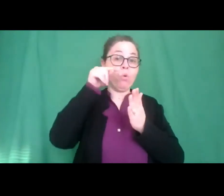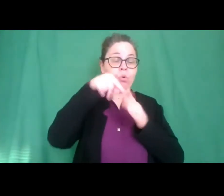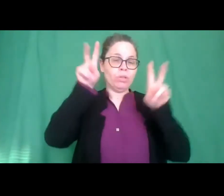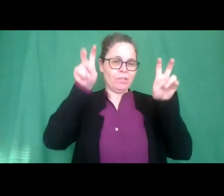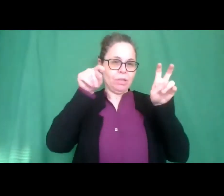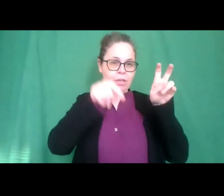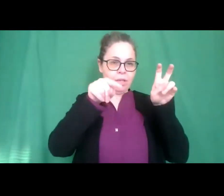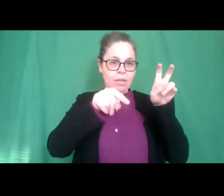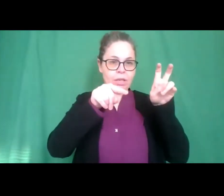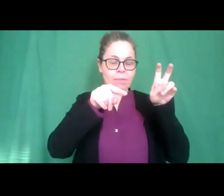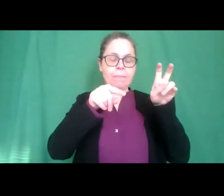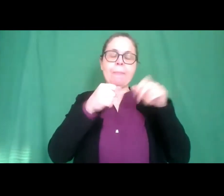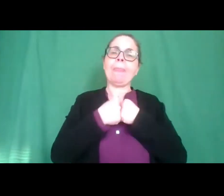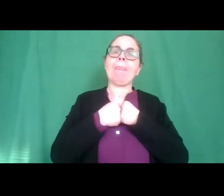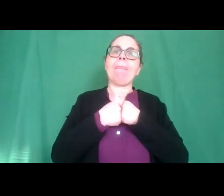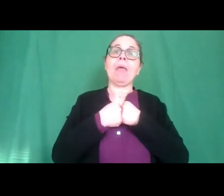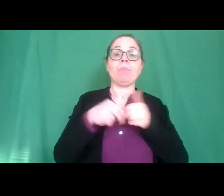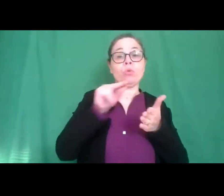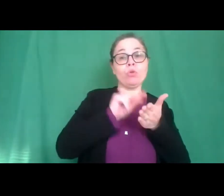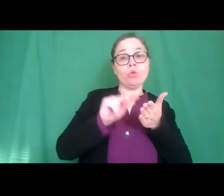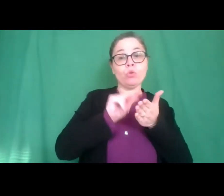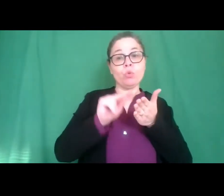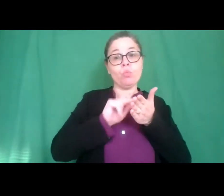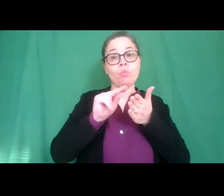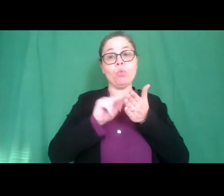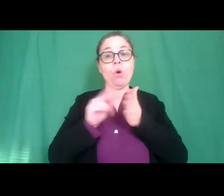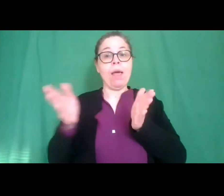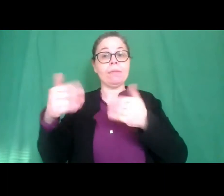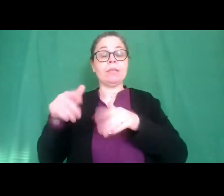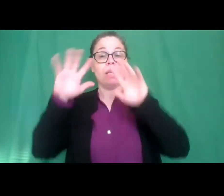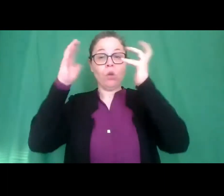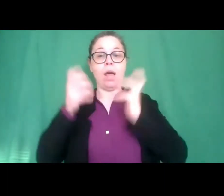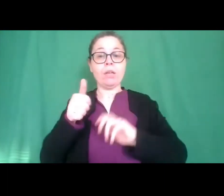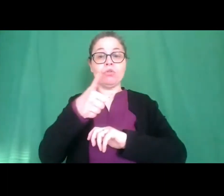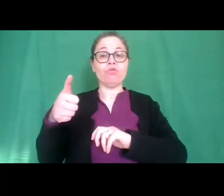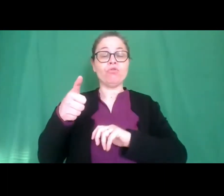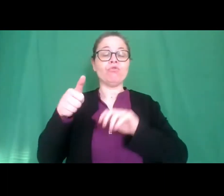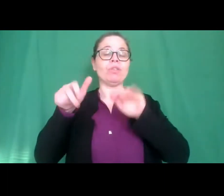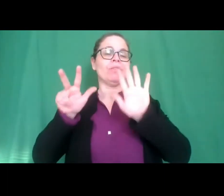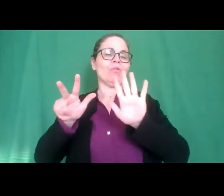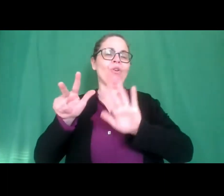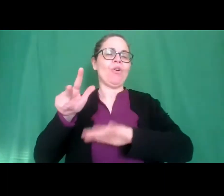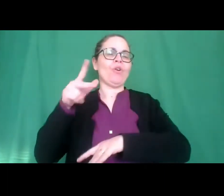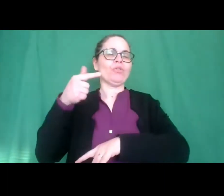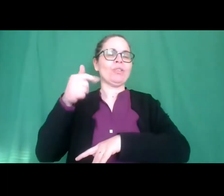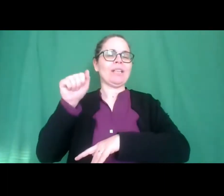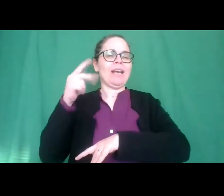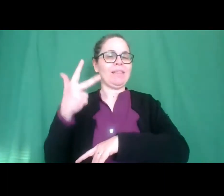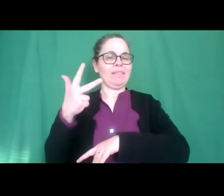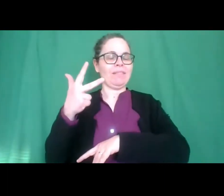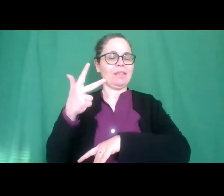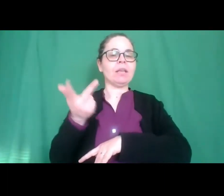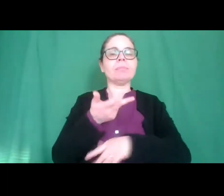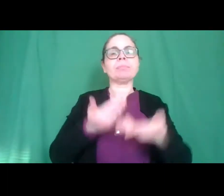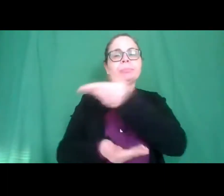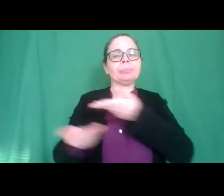anni è condiviso dalla scuola con il distretto lions 108 t a 3 l'obiettivo di questo